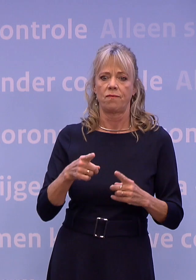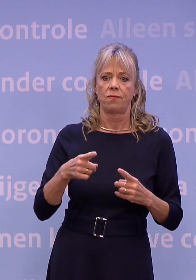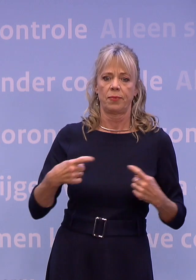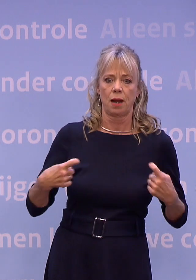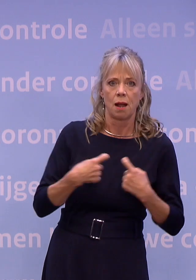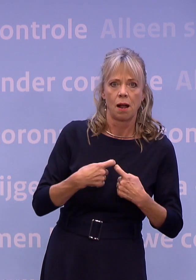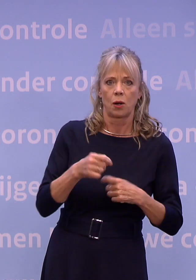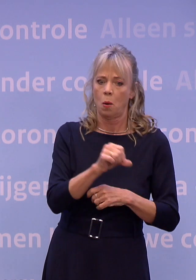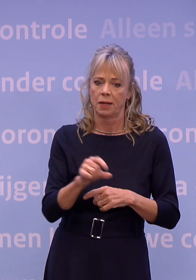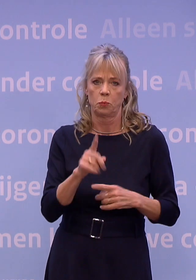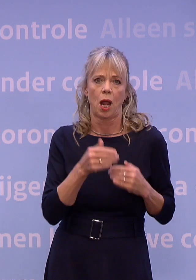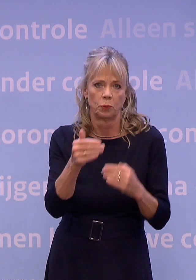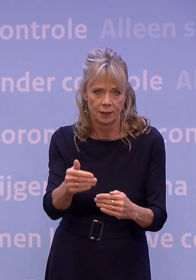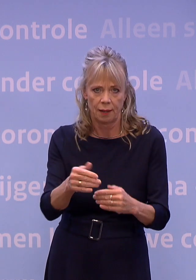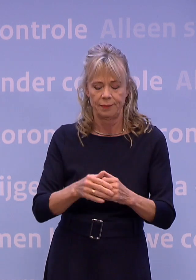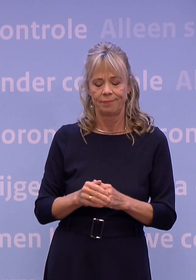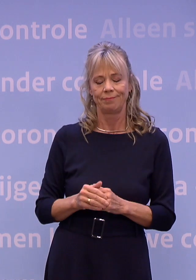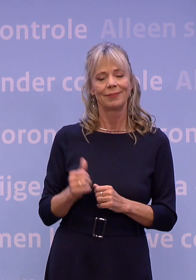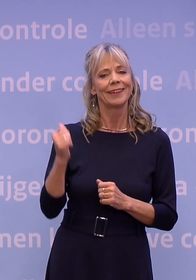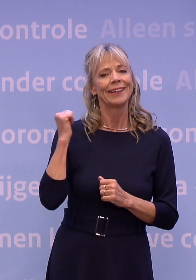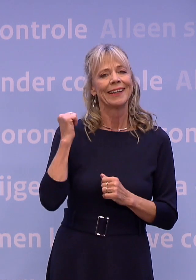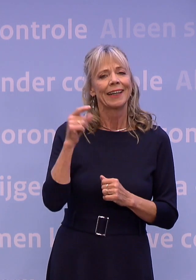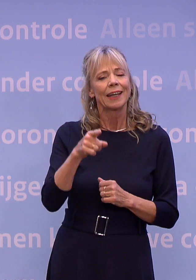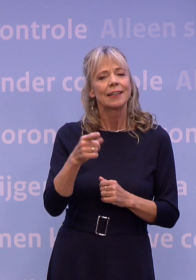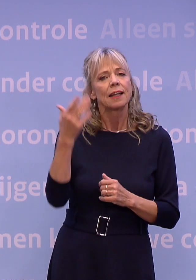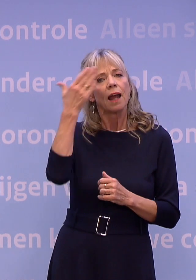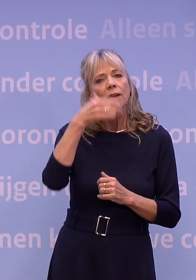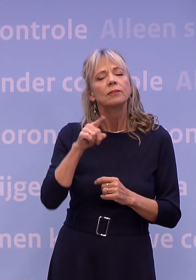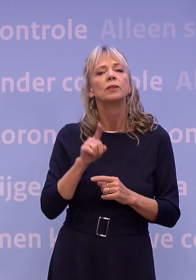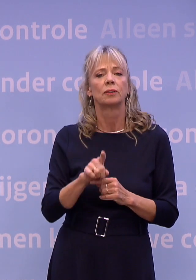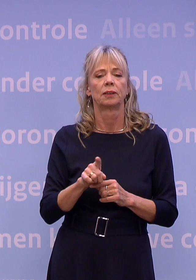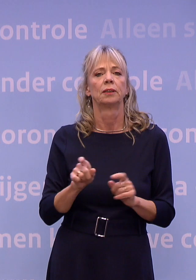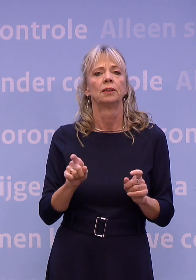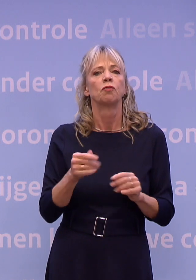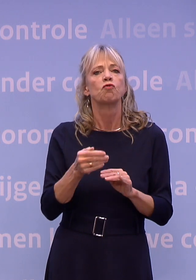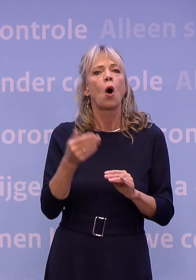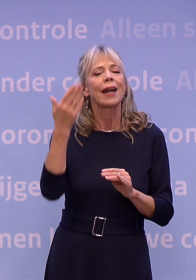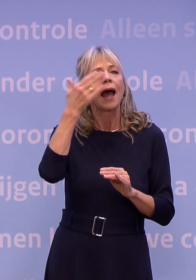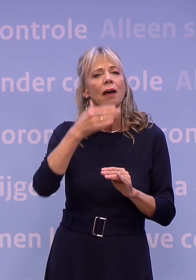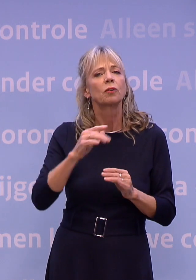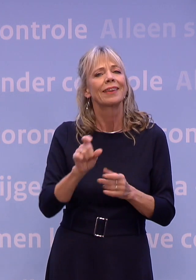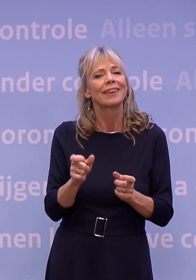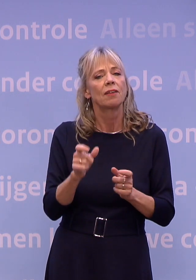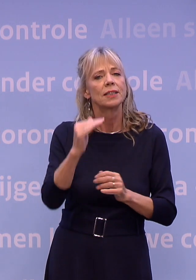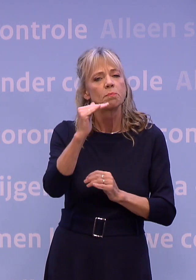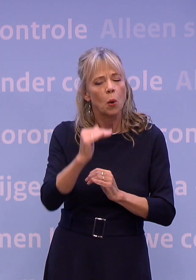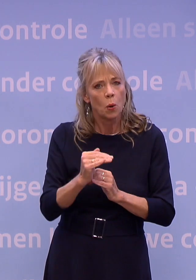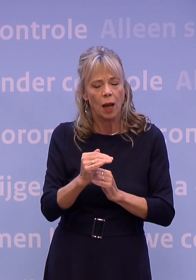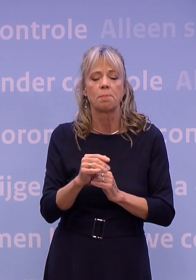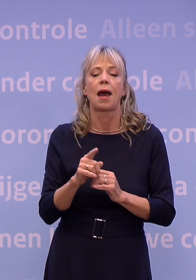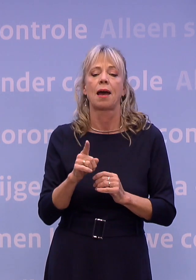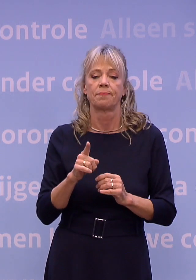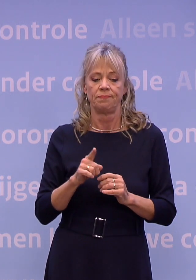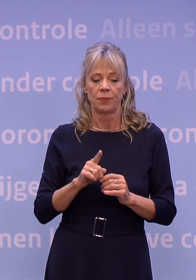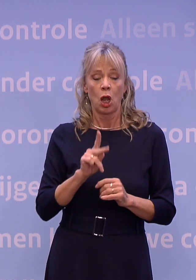Gisteren vertelde Ernst Kuipers bij het televisieprogramma De Vooravond dat de ziekenhuizen eind